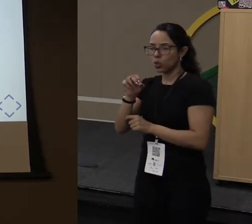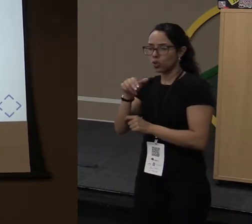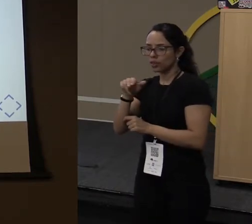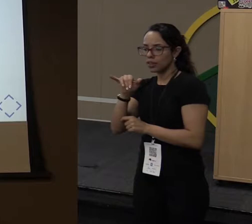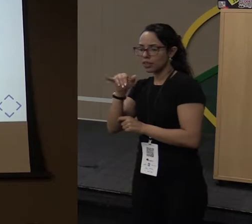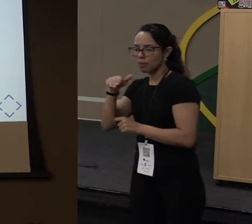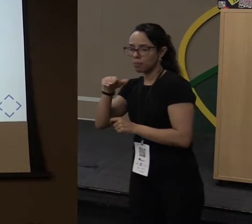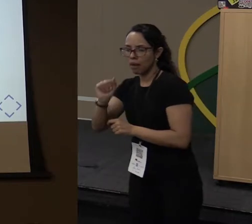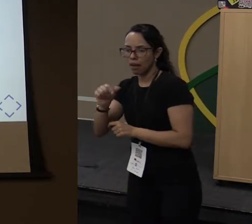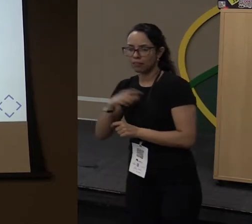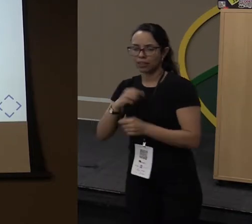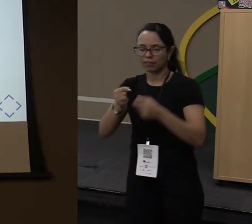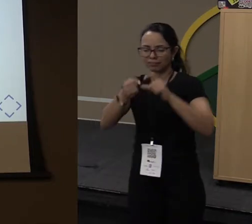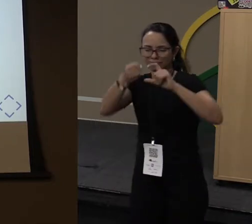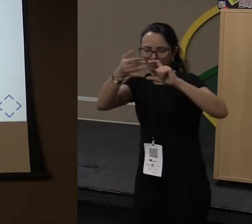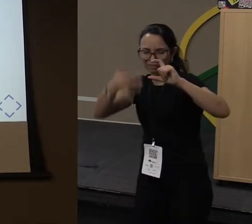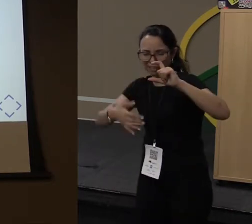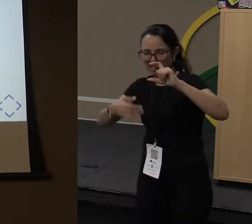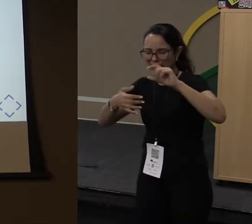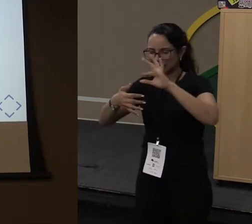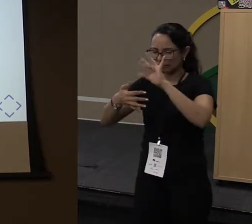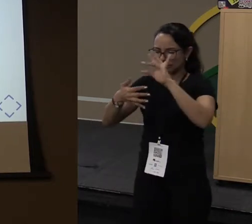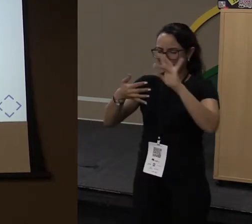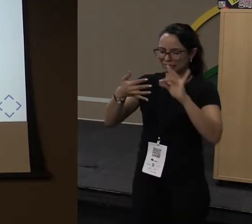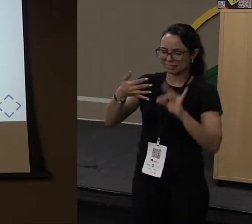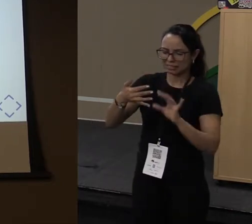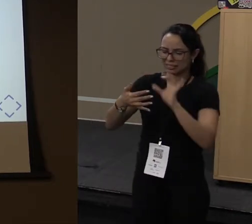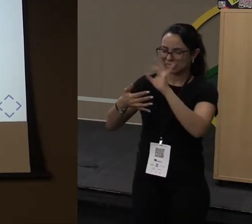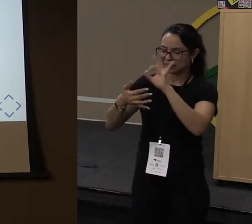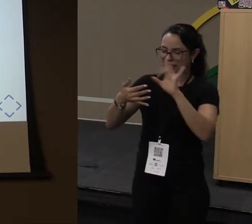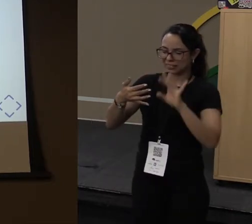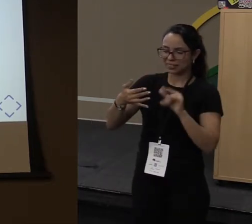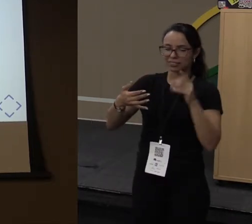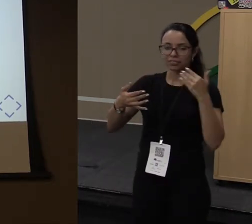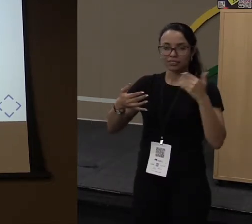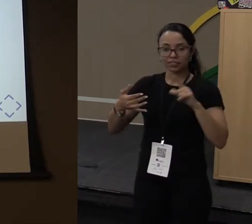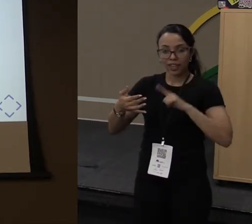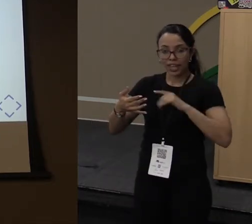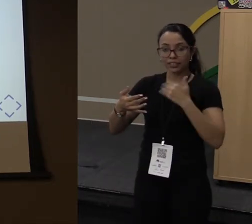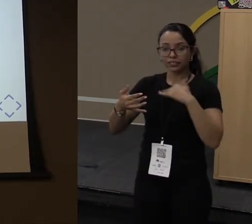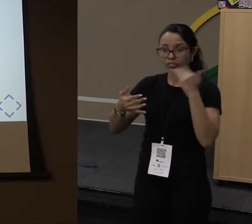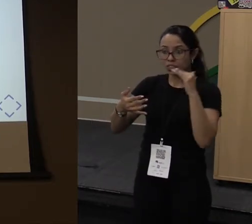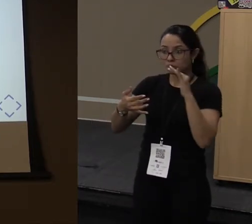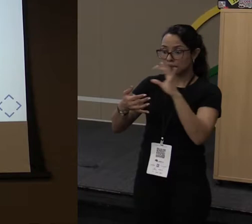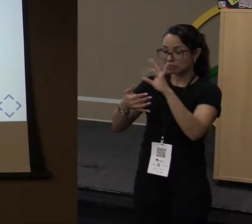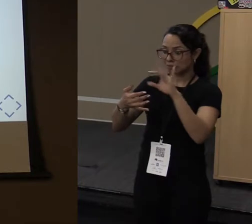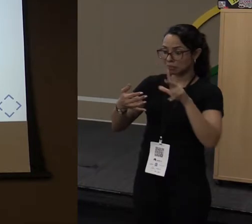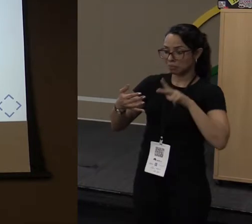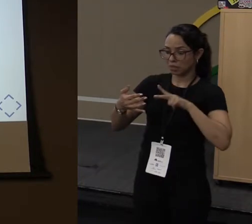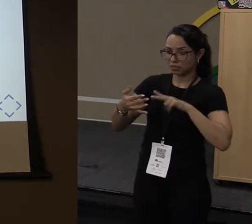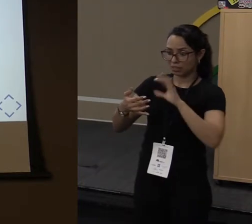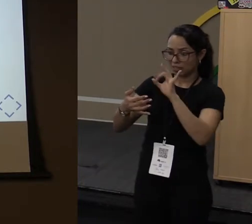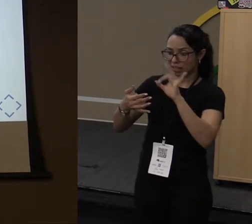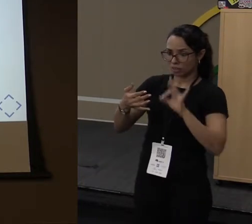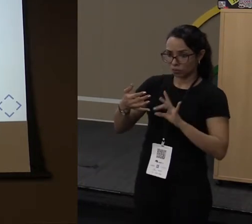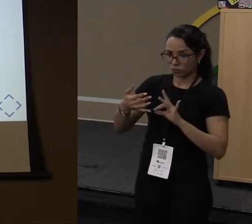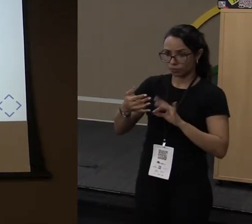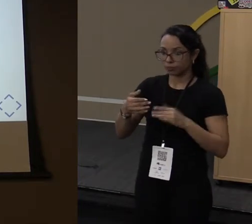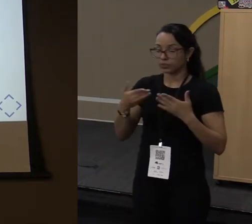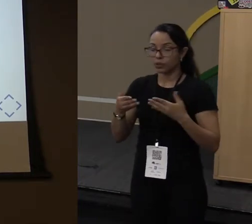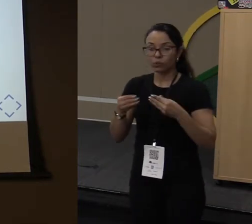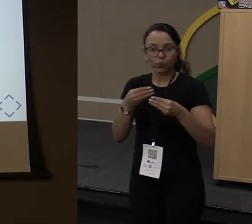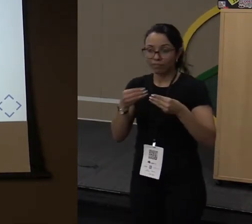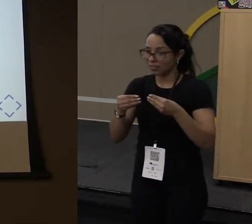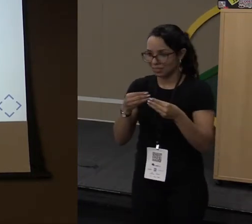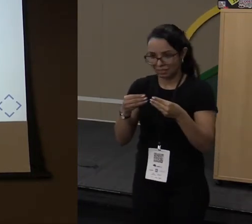tanto nome igual gera uma certa confusão de entendimento e de explicação. A semântica de carga é inflexível na hora de